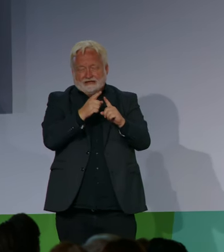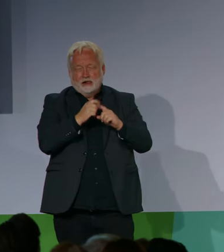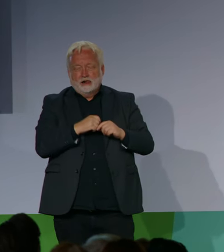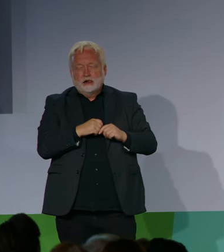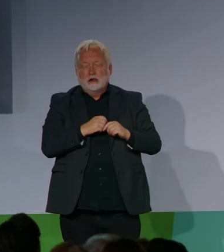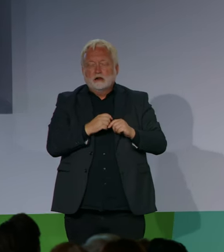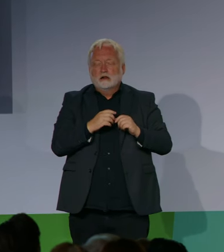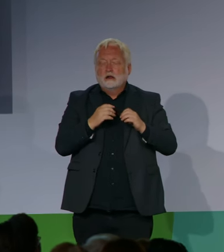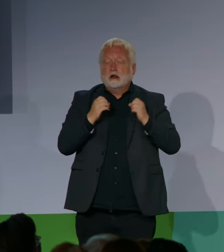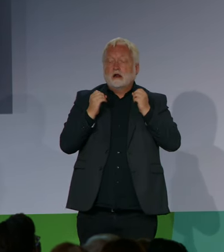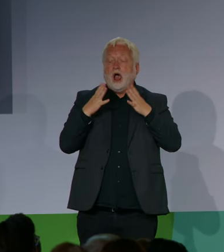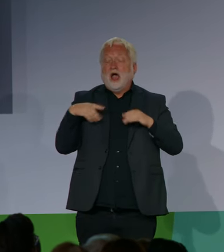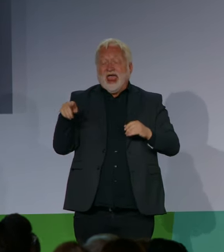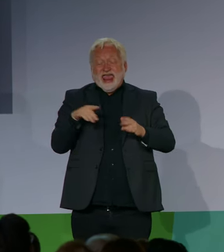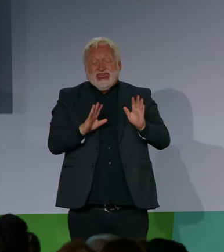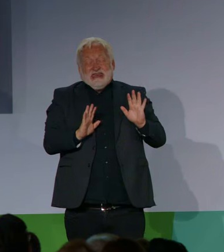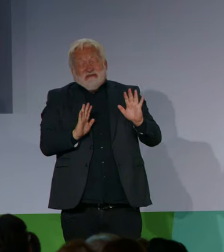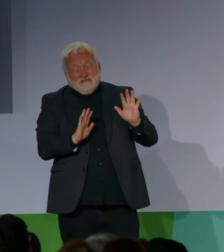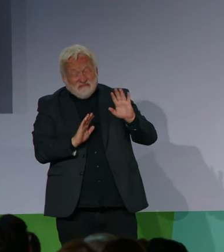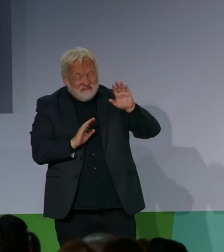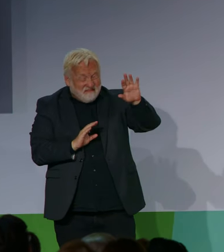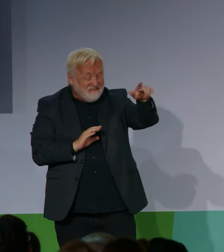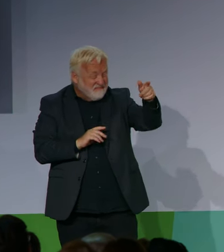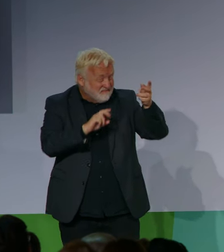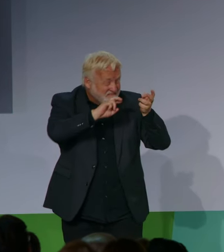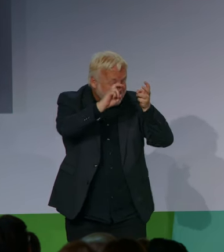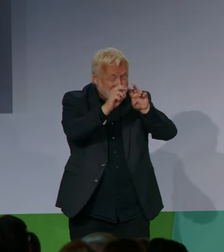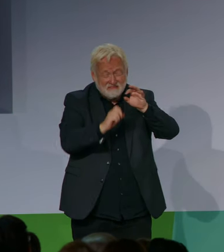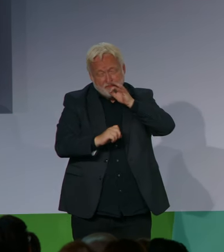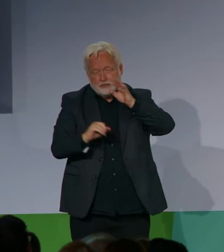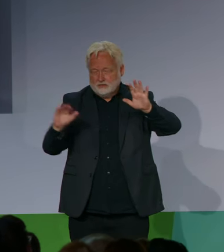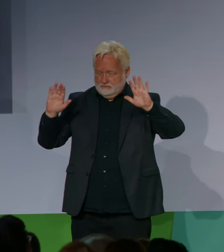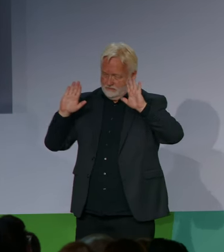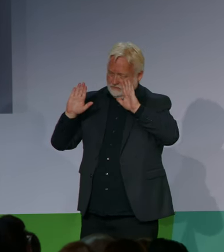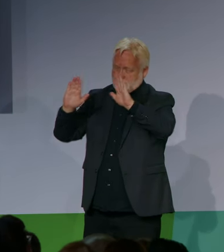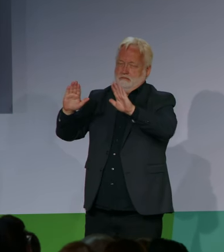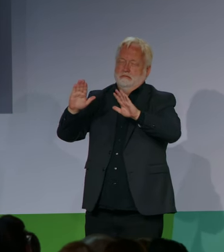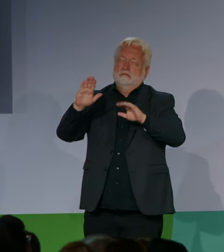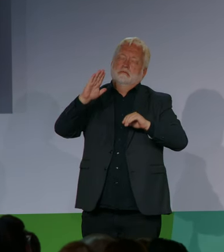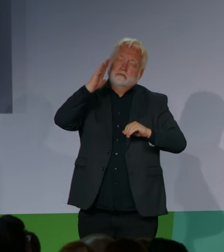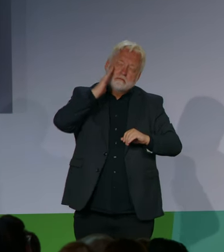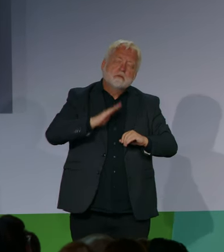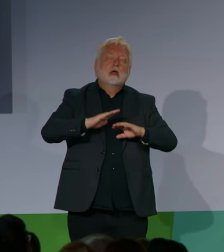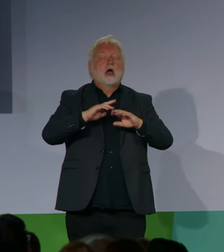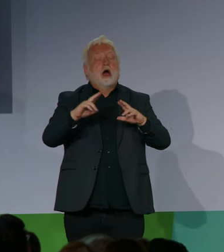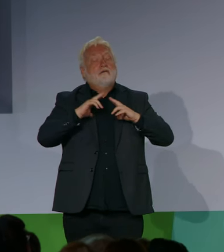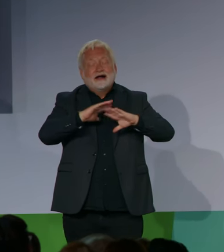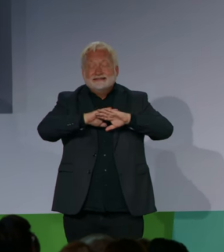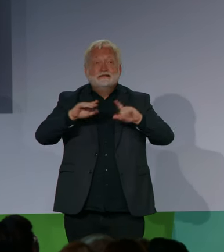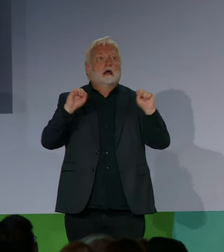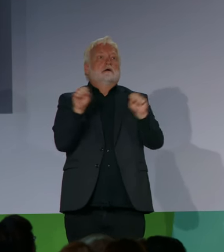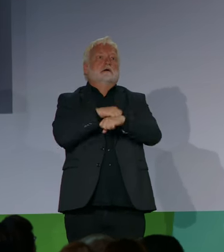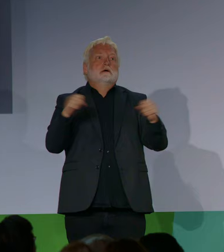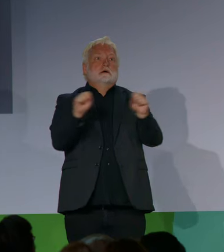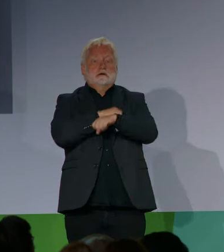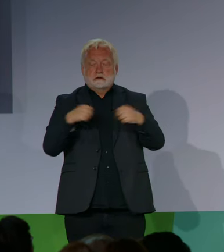Meine Damen und Herren, wenn wir über Gleichstellung reden, schauen wir natürlich auch über Deutschland hinaus. Sie wissen es, Menschen mit